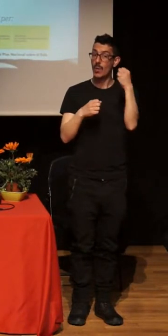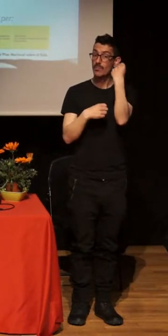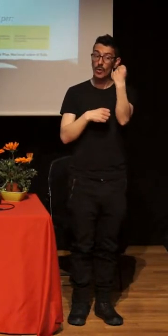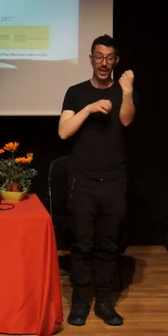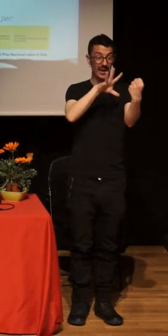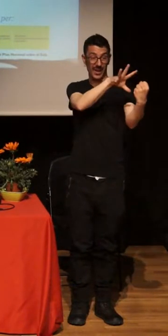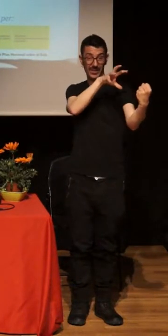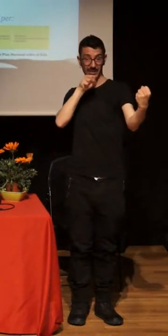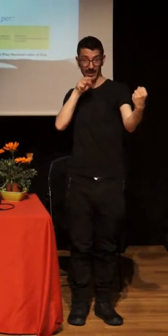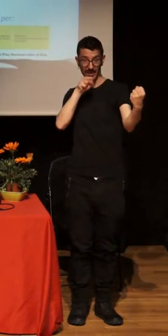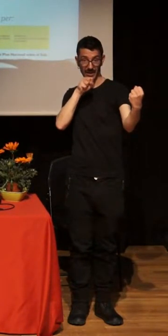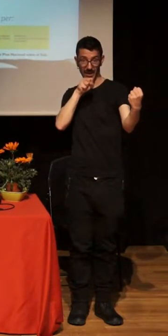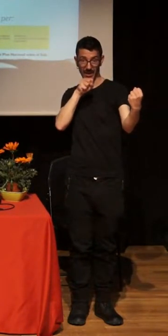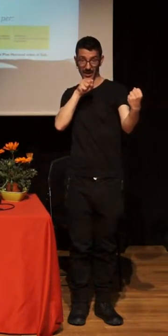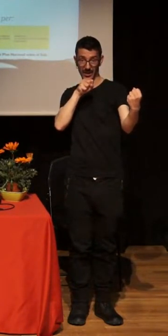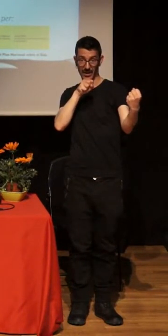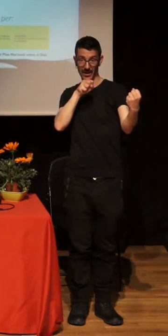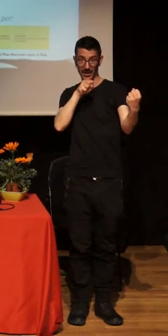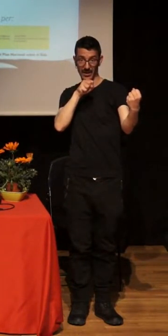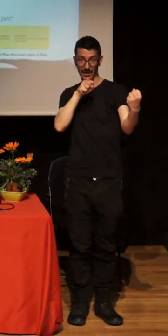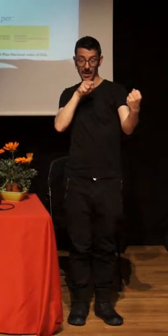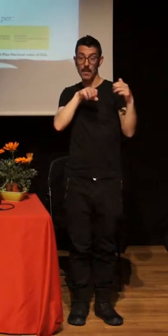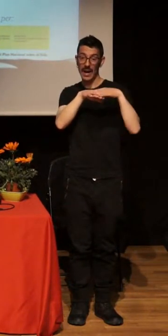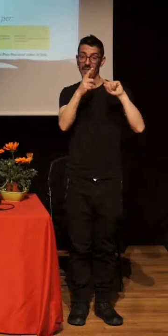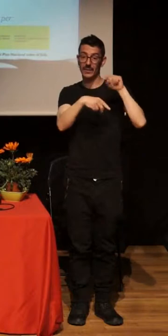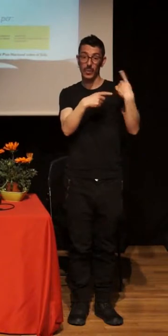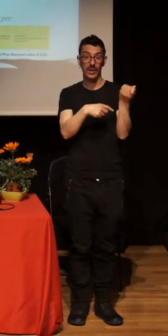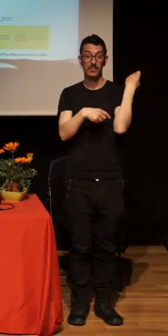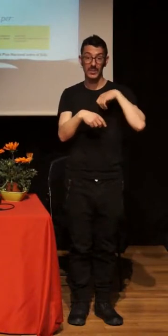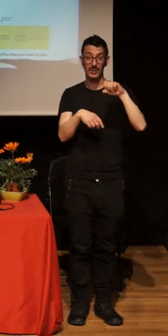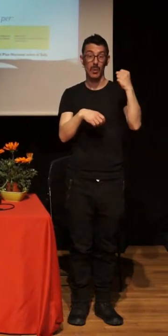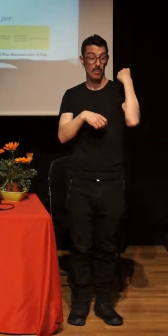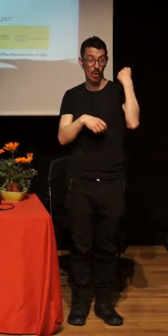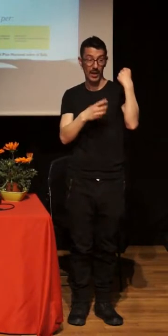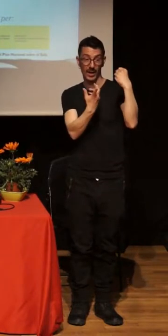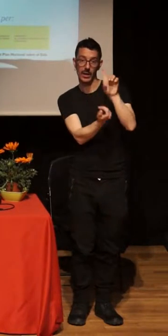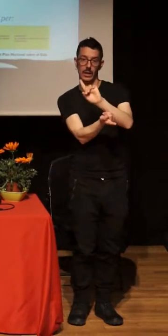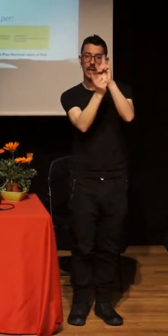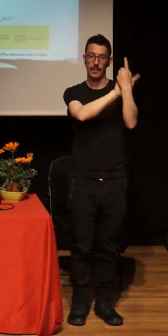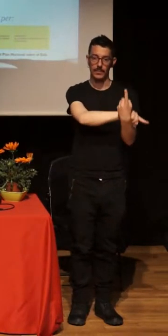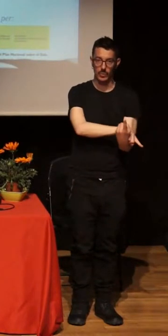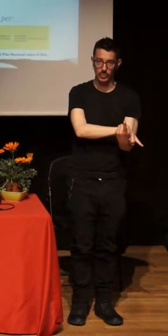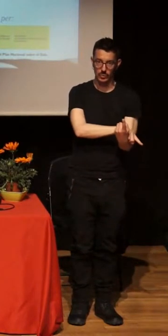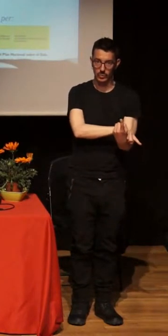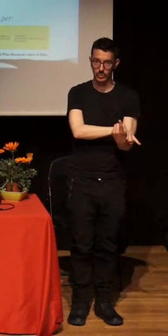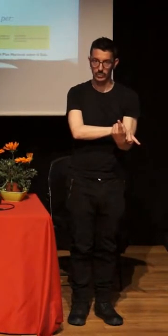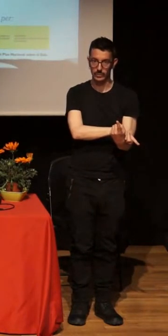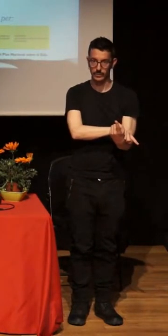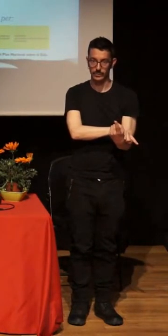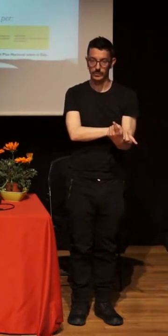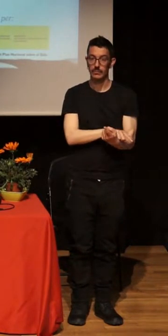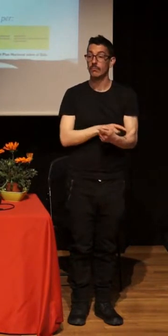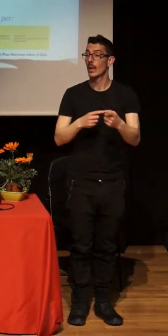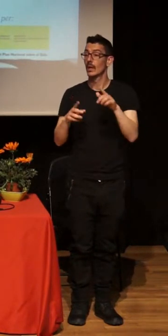comprensión de cómo cambiar ese poder. Es decir, en las relaciones sexuales, en la sexualidad, en los derechos